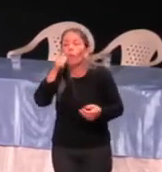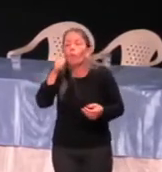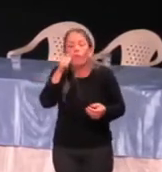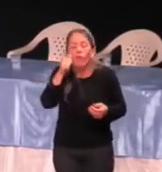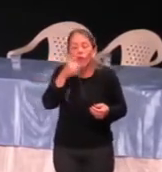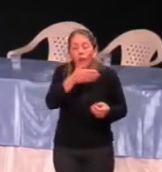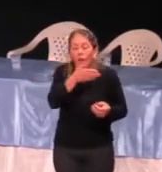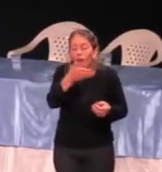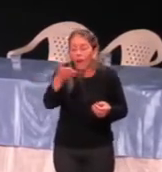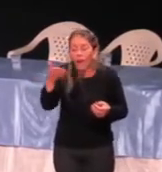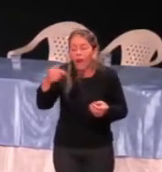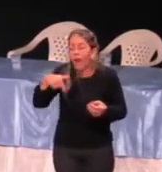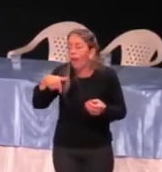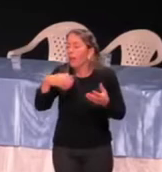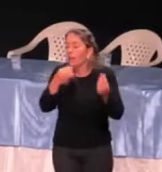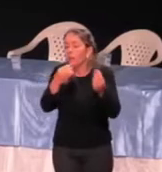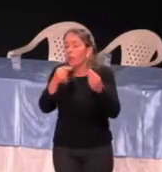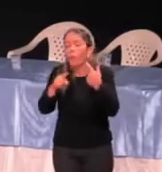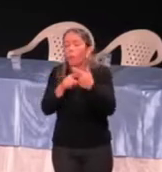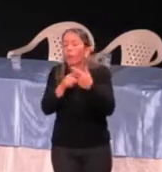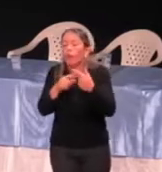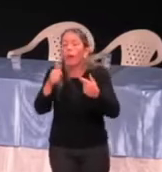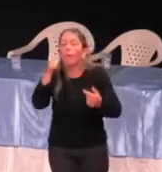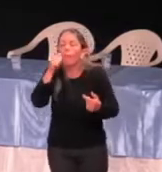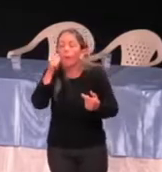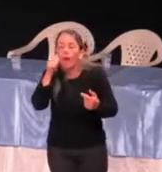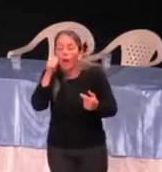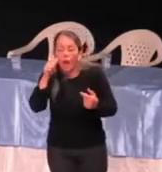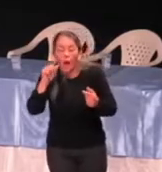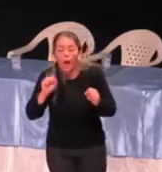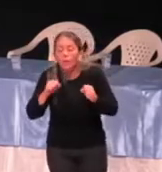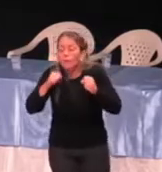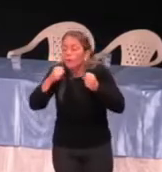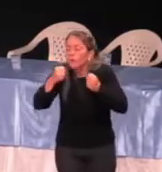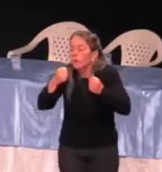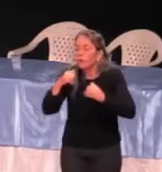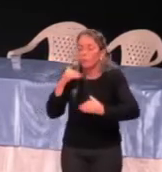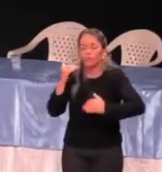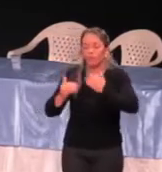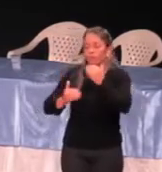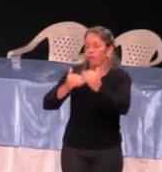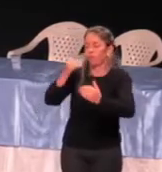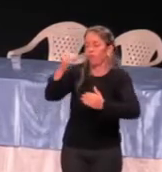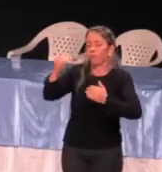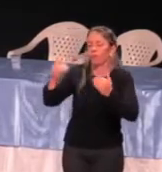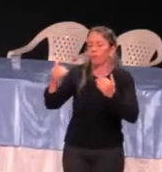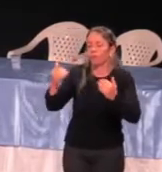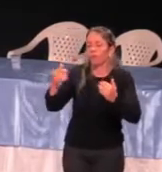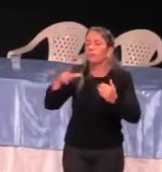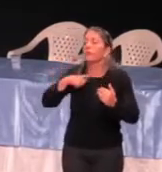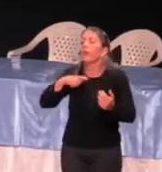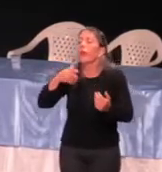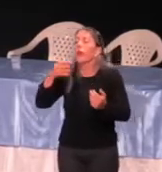Porque as mulheres buscam mais evolução. Se você vai na educação, tem mais homens ou mulheres?